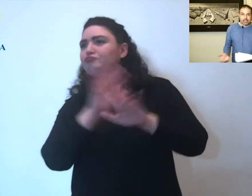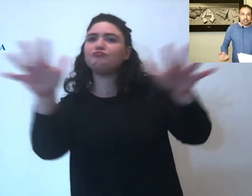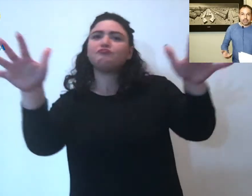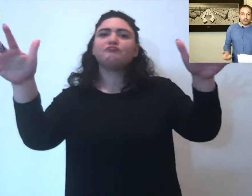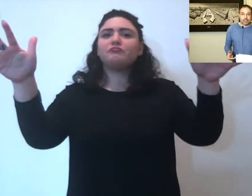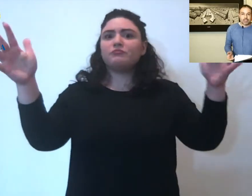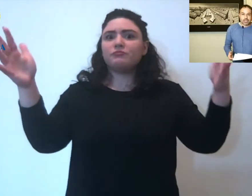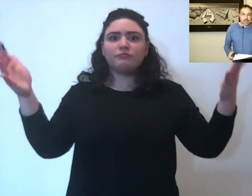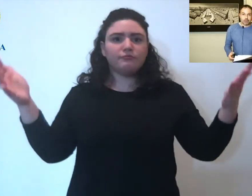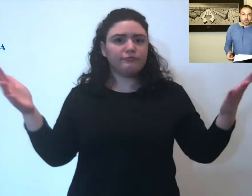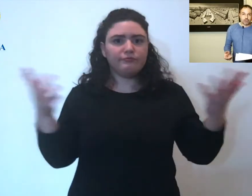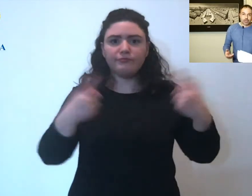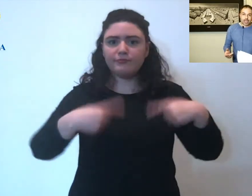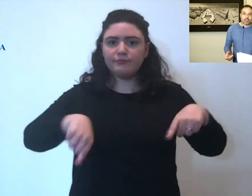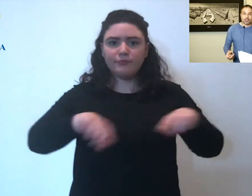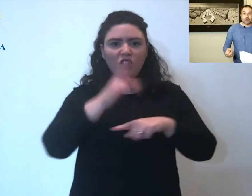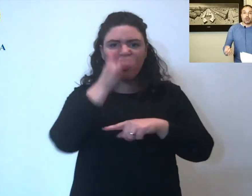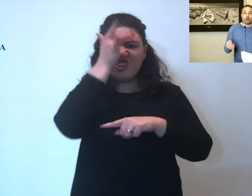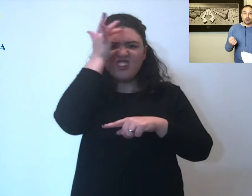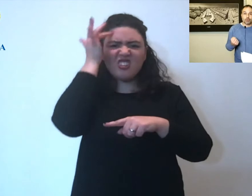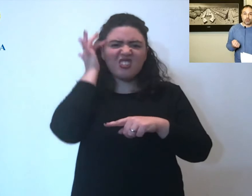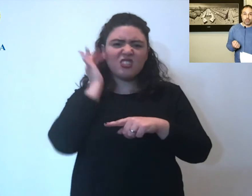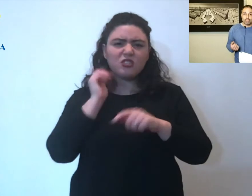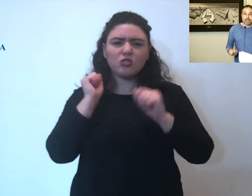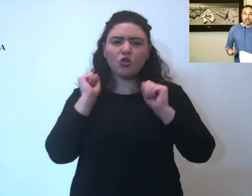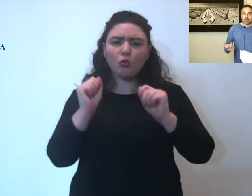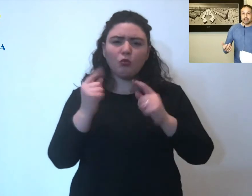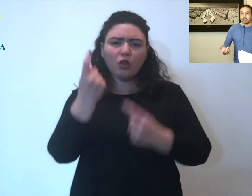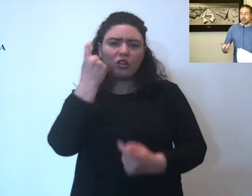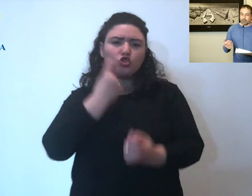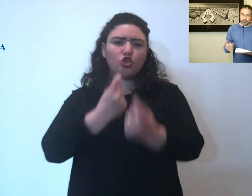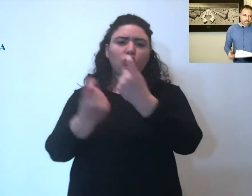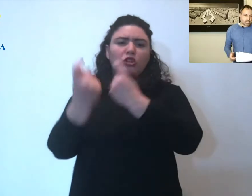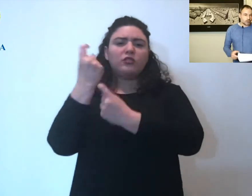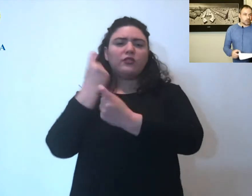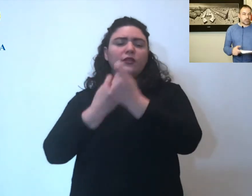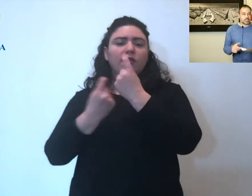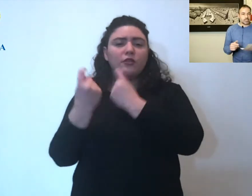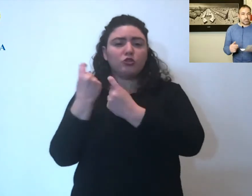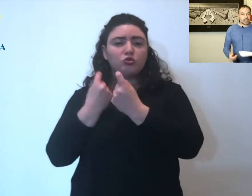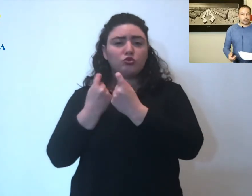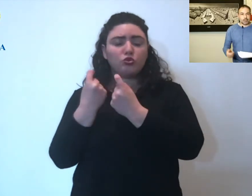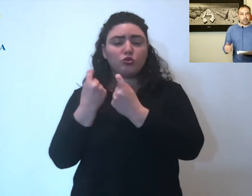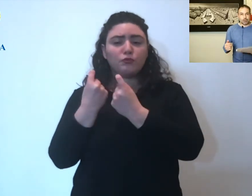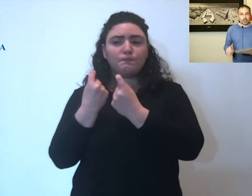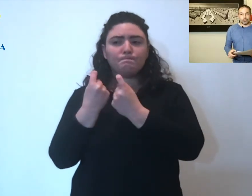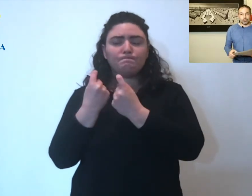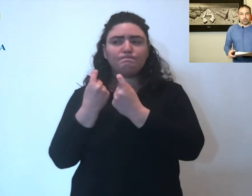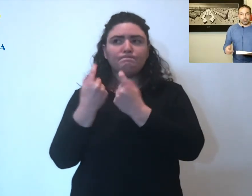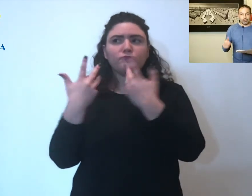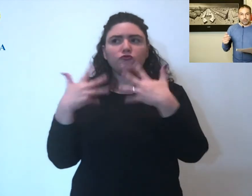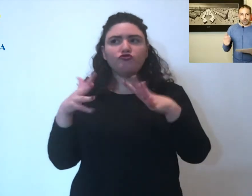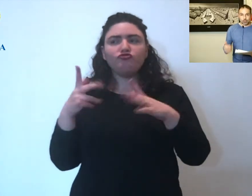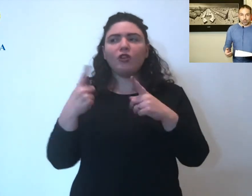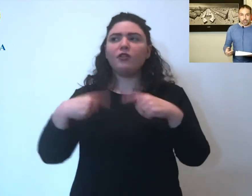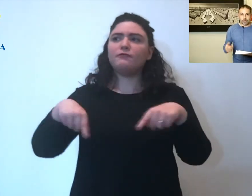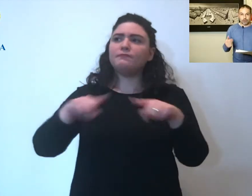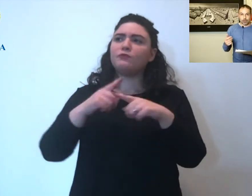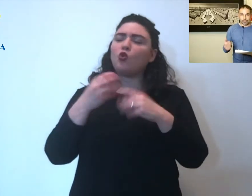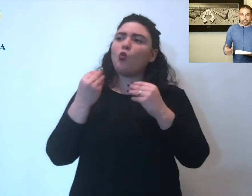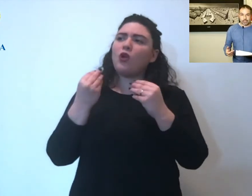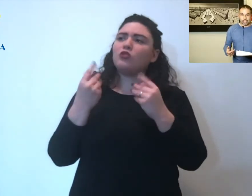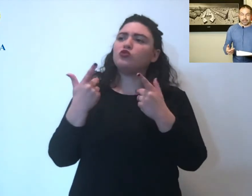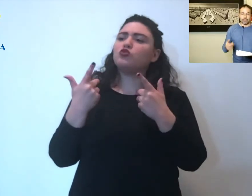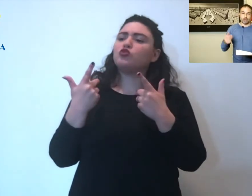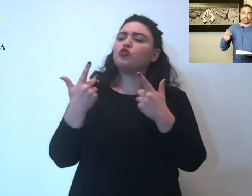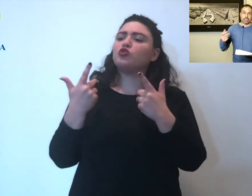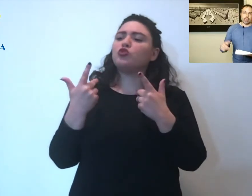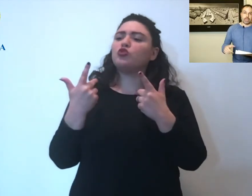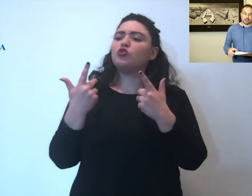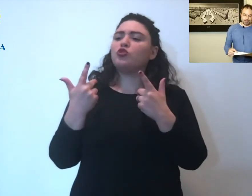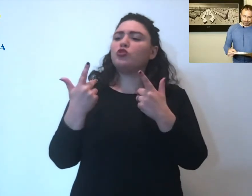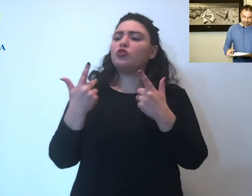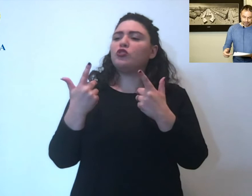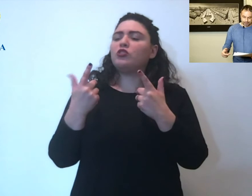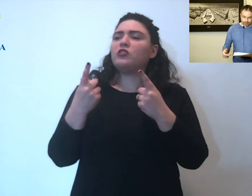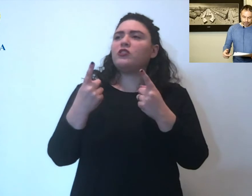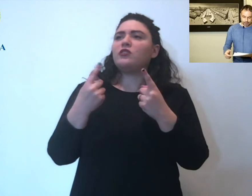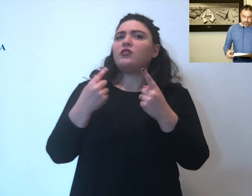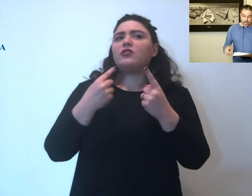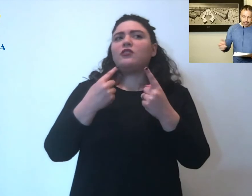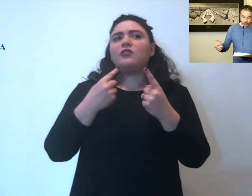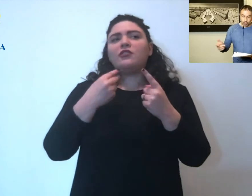noi rischiamo di giocarci quell'opportunità. Ho parlato in questi termini quando discutevo e riflettevo dell